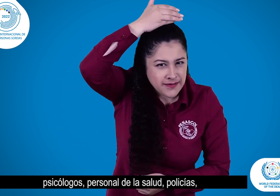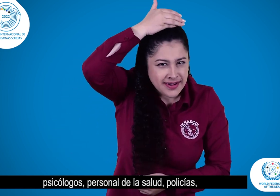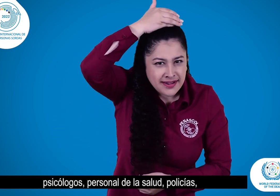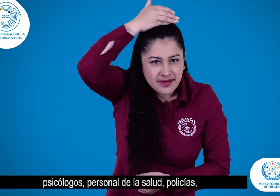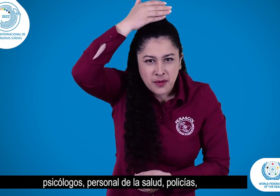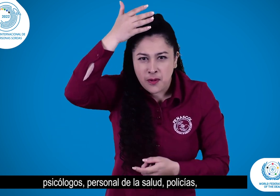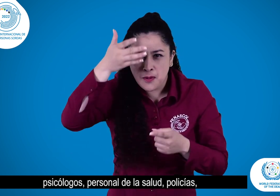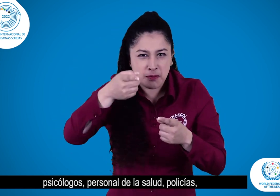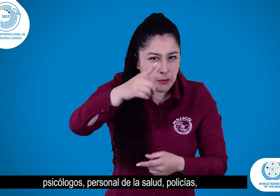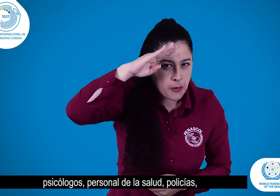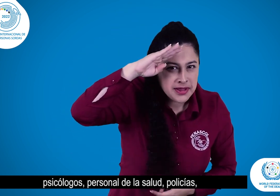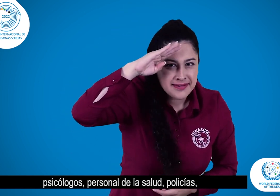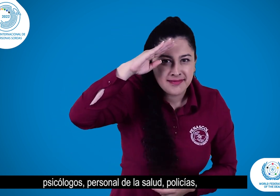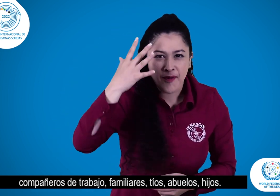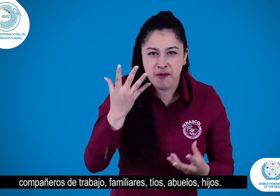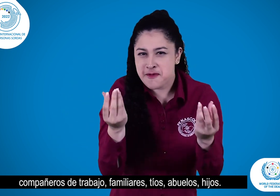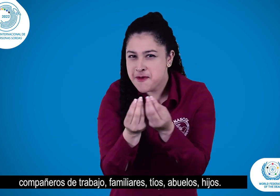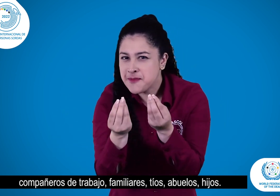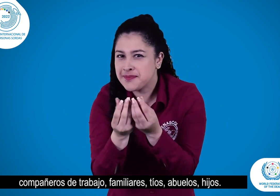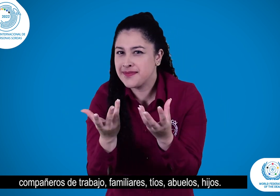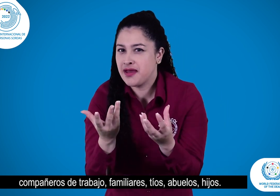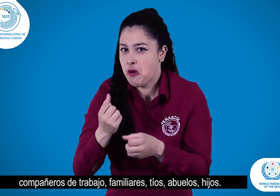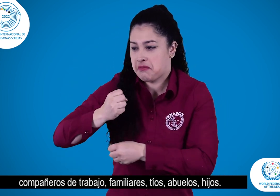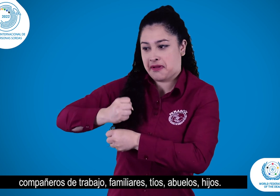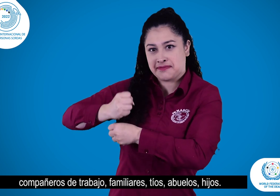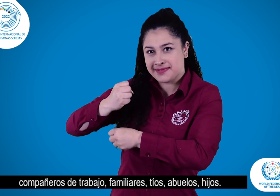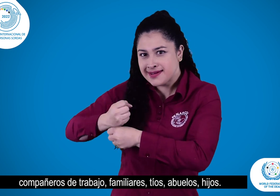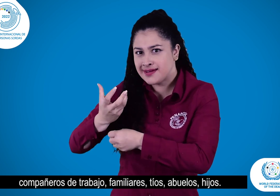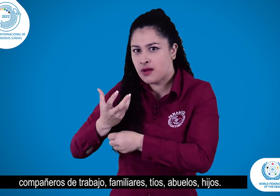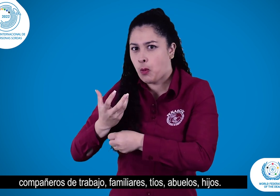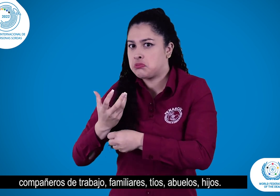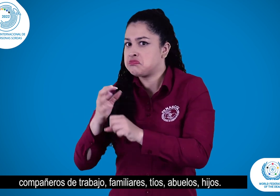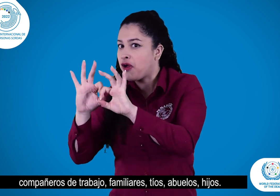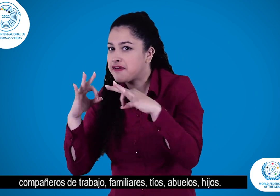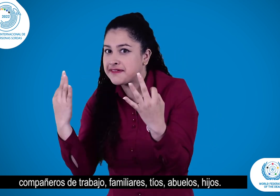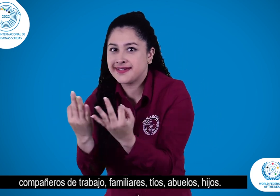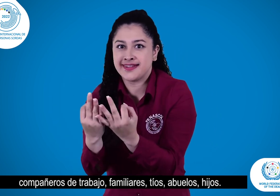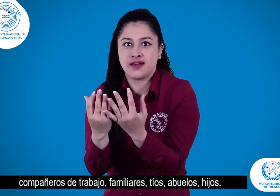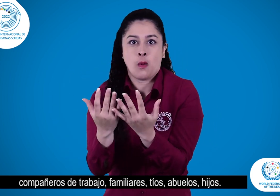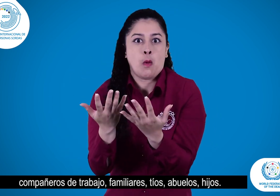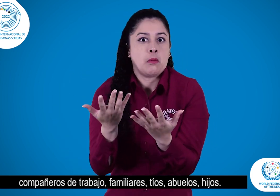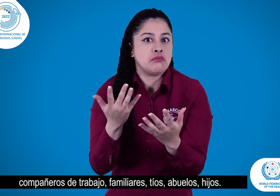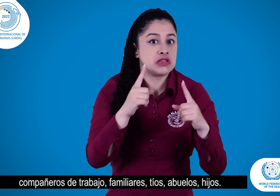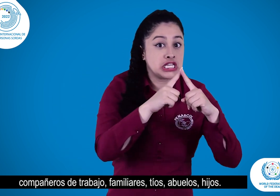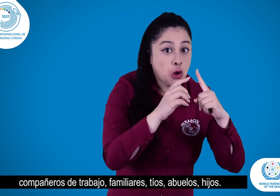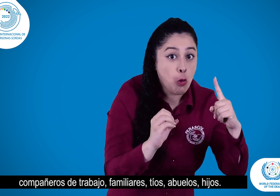policías, compañeros de trabajo, familiares, tíos,